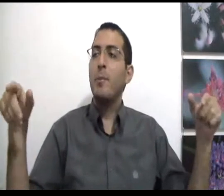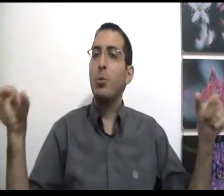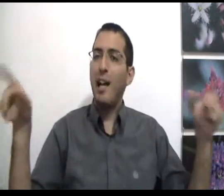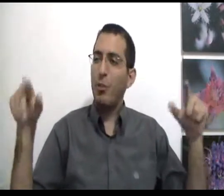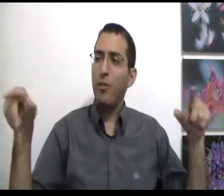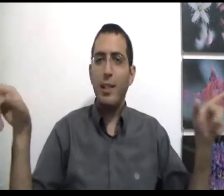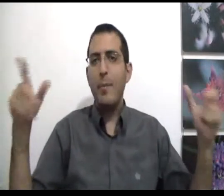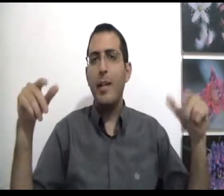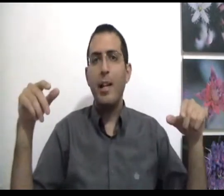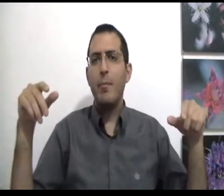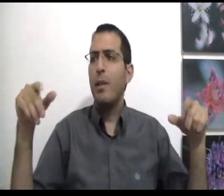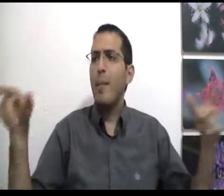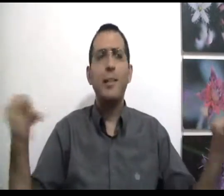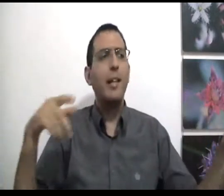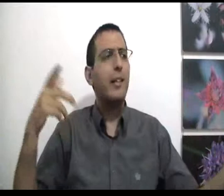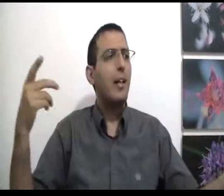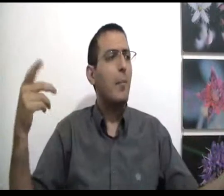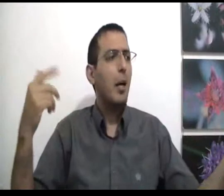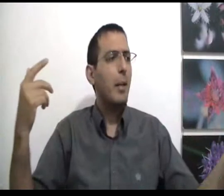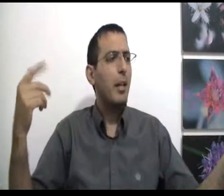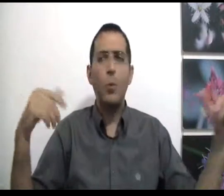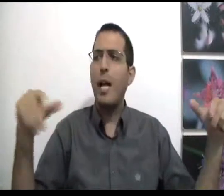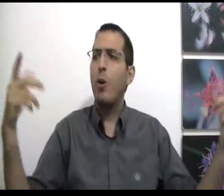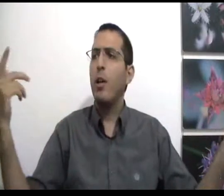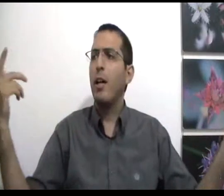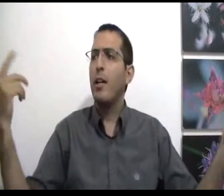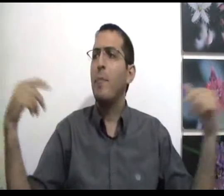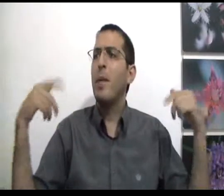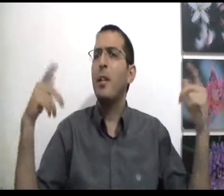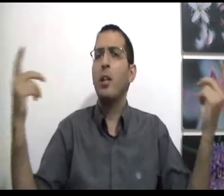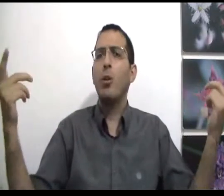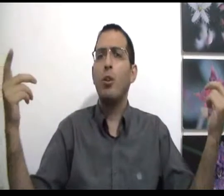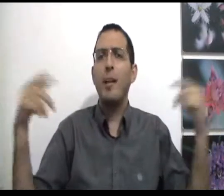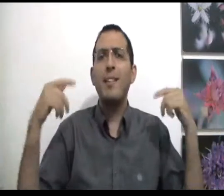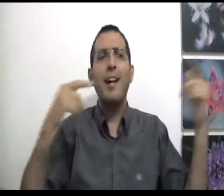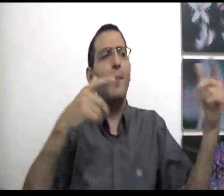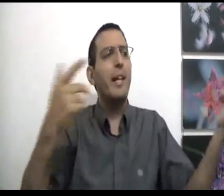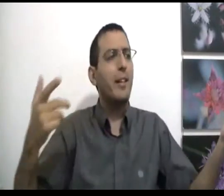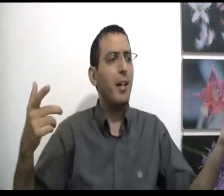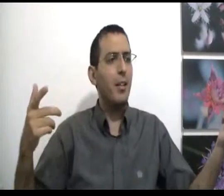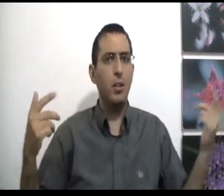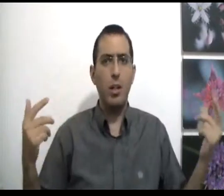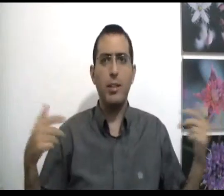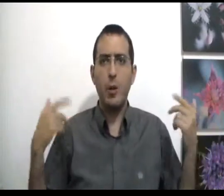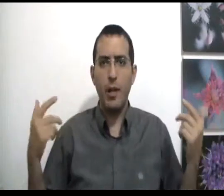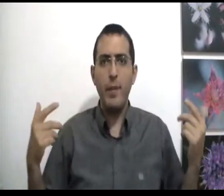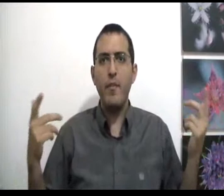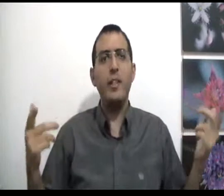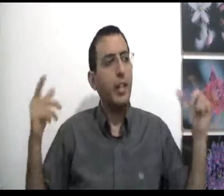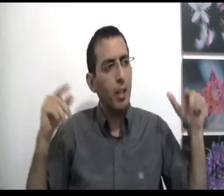במציאות רע ואתה גם כן עלים, למה אתה נגד הרע? מה אכפת לך? אולי הכל רע? למי אמר שהכל טוב? למה אתה עלים נגד הרע? לא, אתה לא עלים? יפה, תגיד